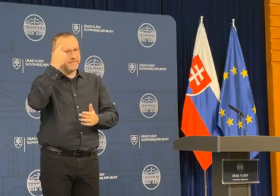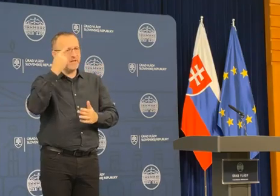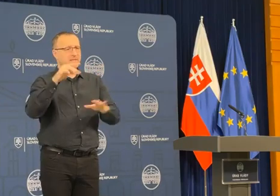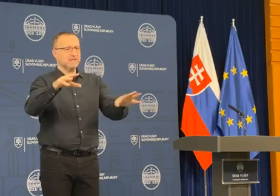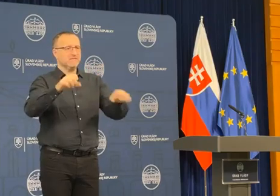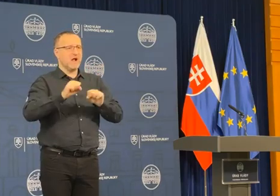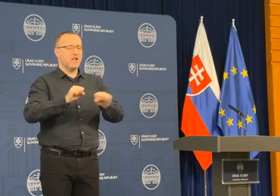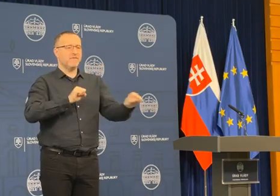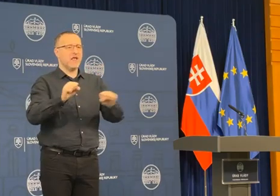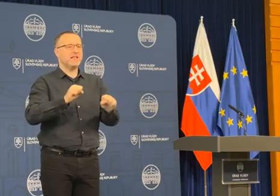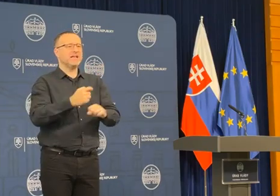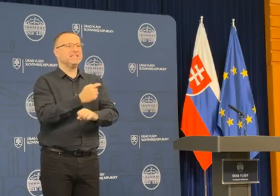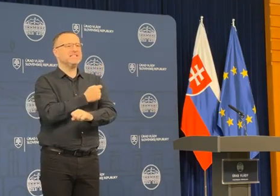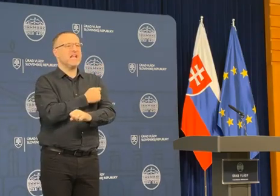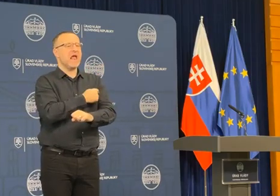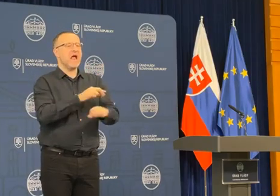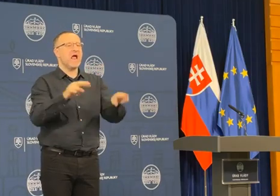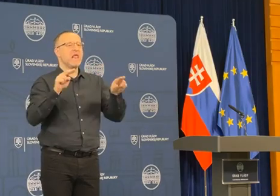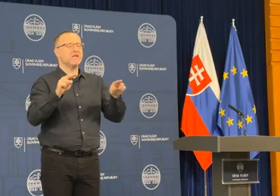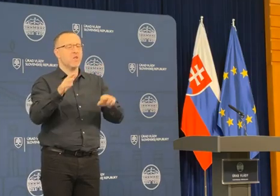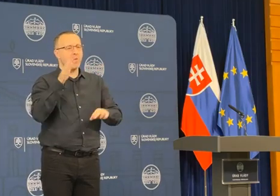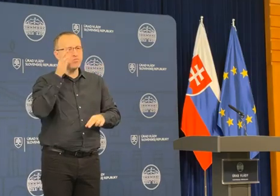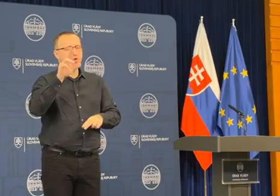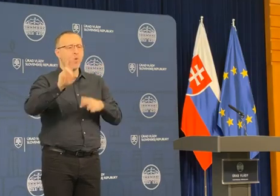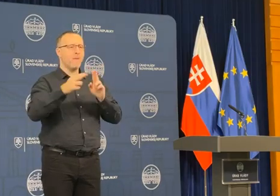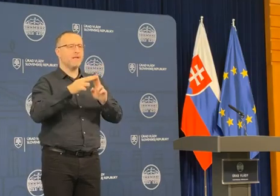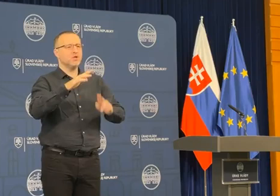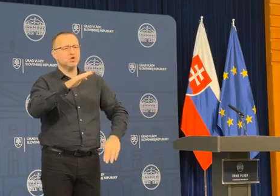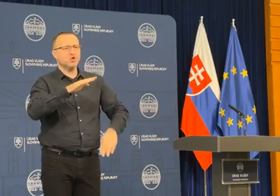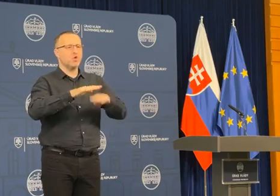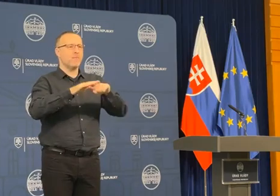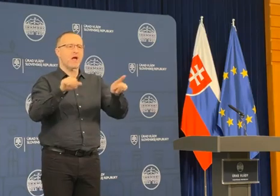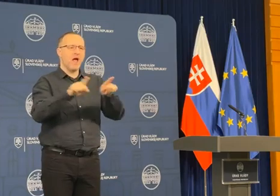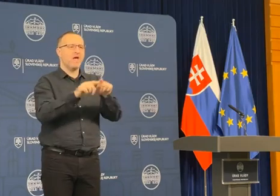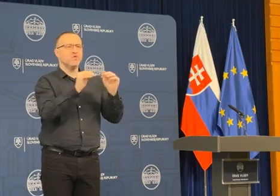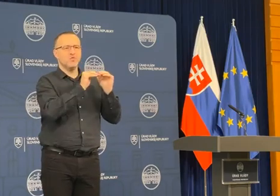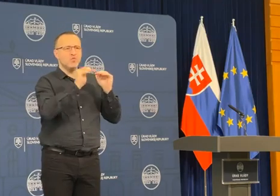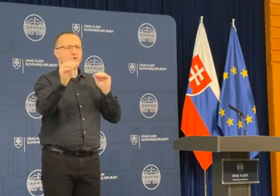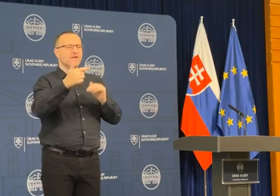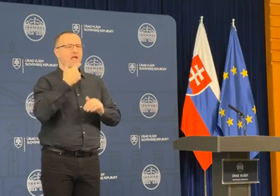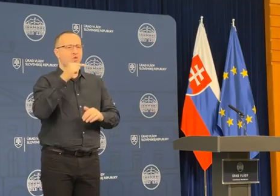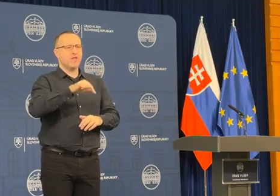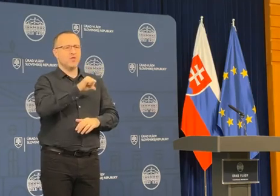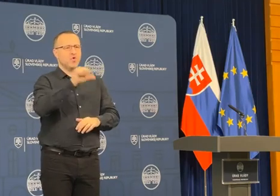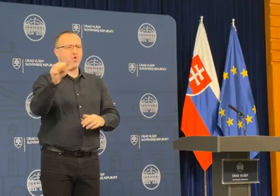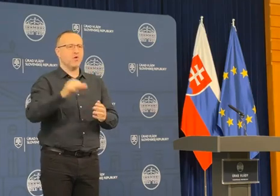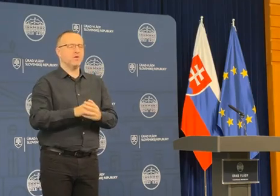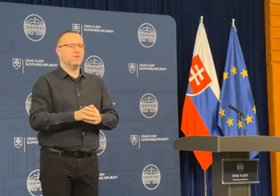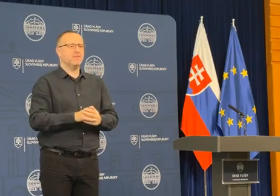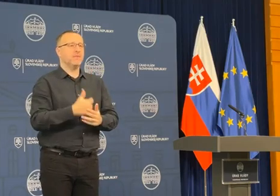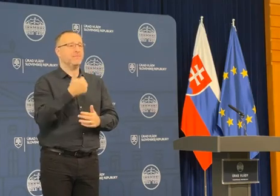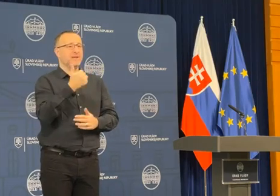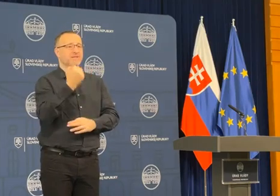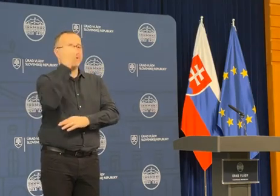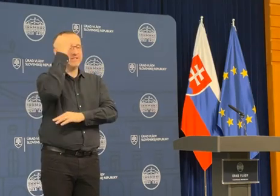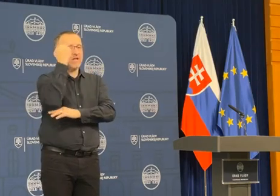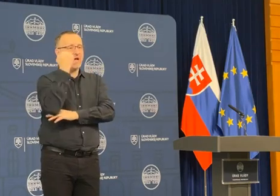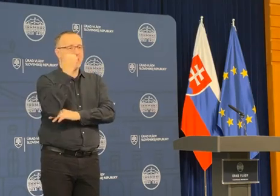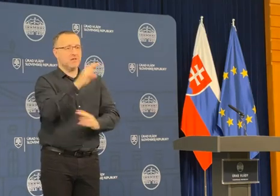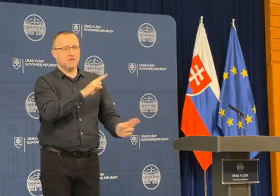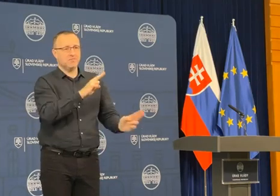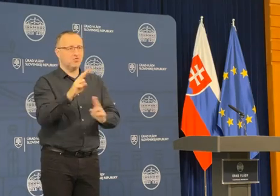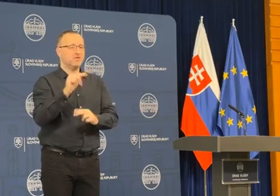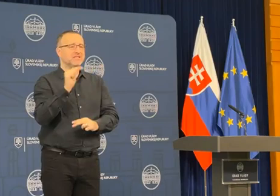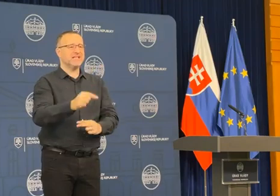na vláde, že silová zložka bude opäť zastropovaná v tej stej úrovni ako v tomto roku. Čo je už prvý základný predpoklad na to,